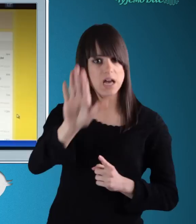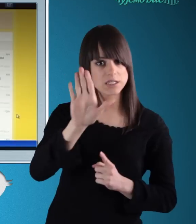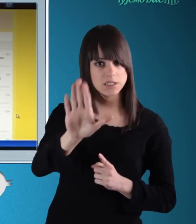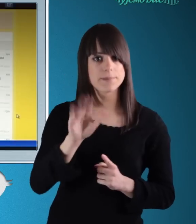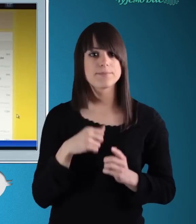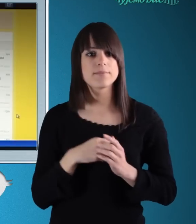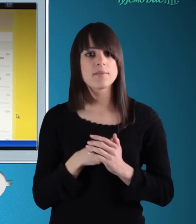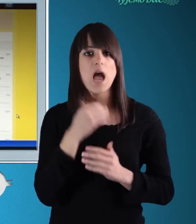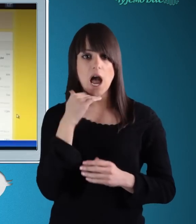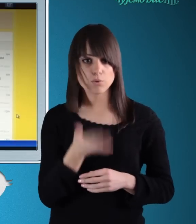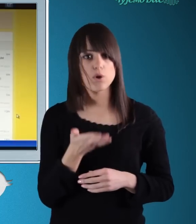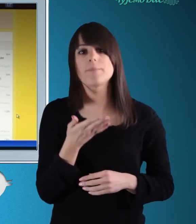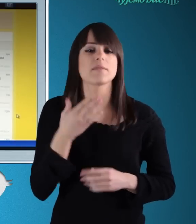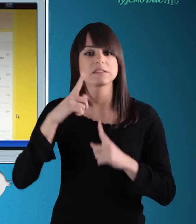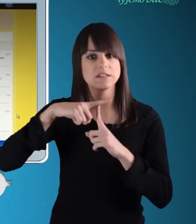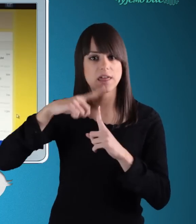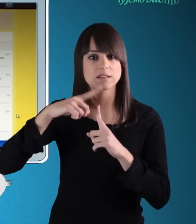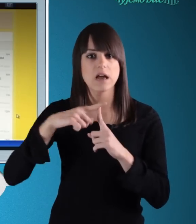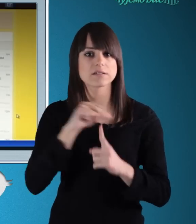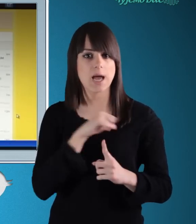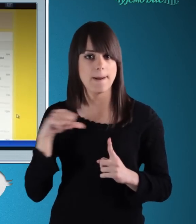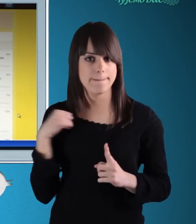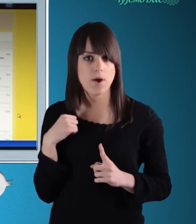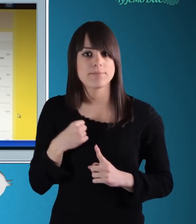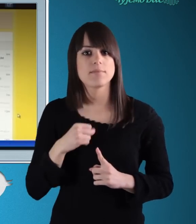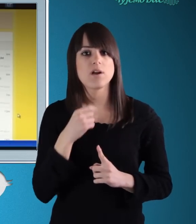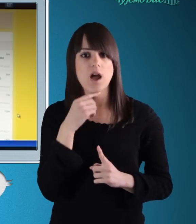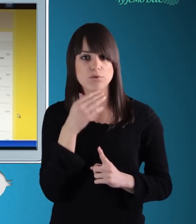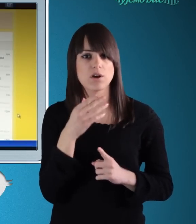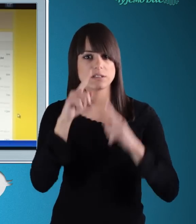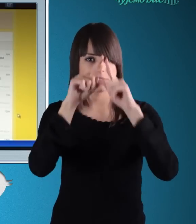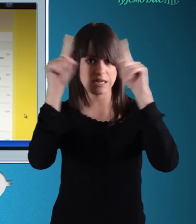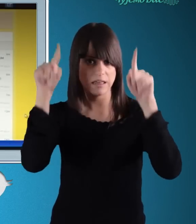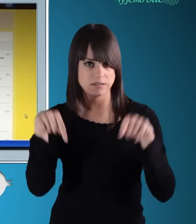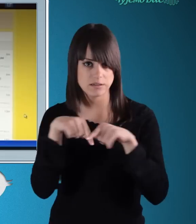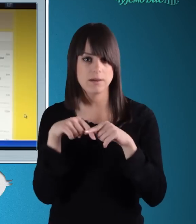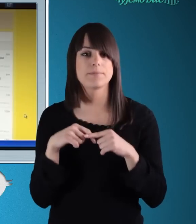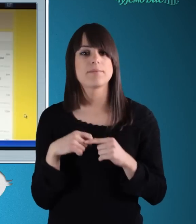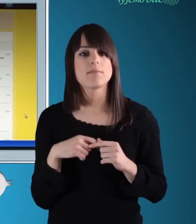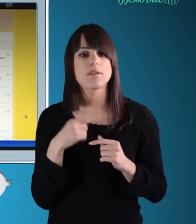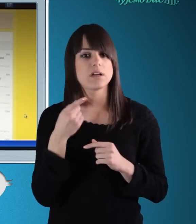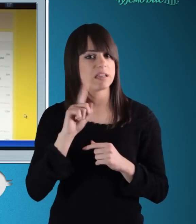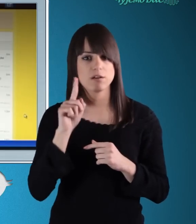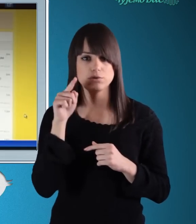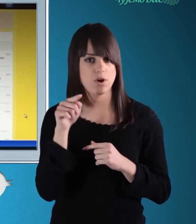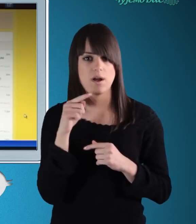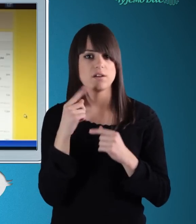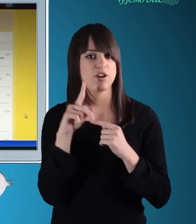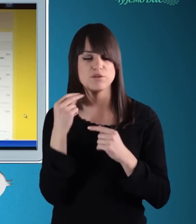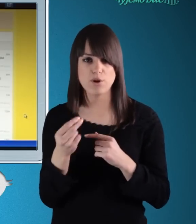jednostranu komunikaciju, to je samo pričate ono što vas zanima, to korisnike Twittera baš